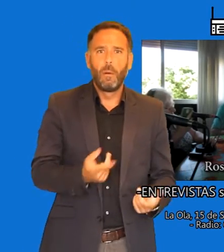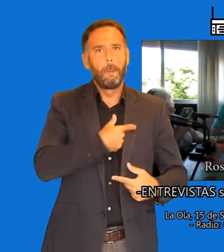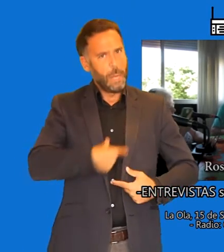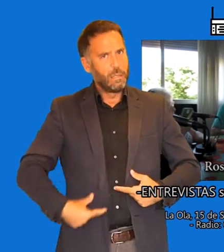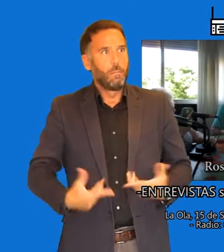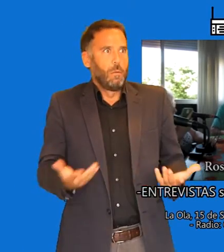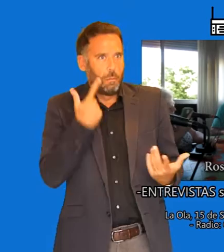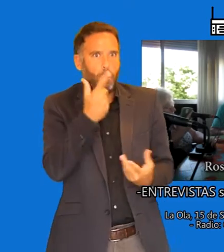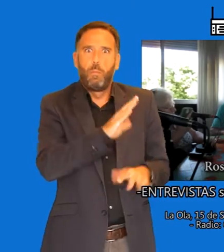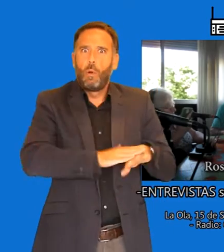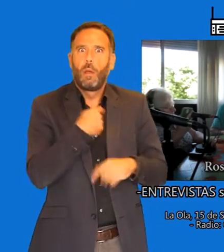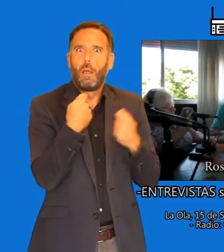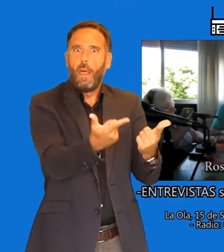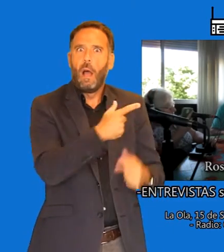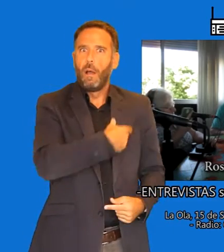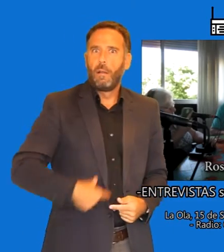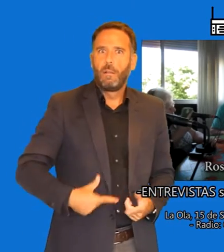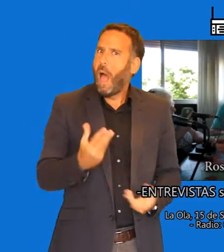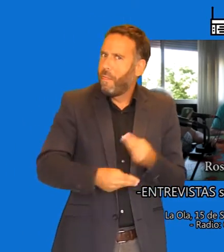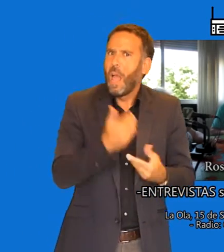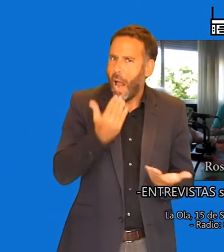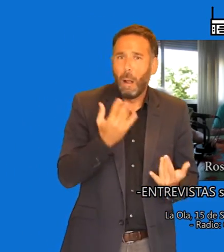habría que hacer algo, pero no se hace nada.